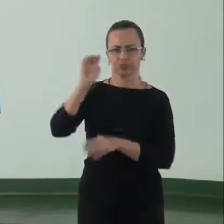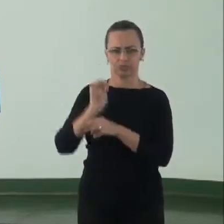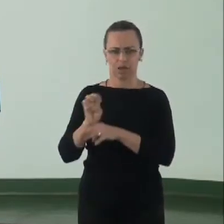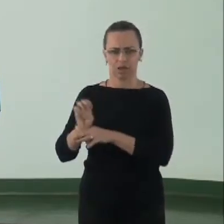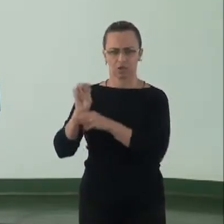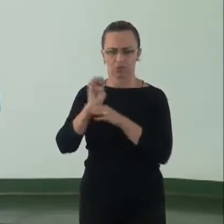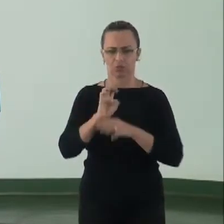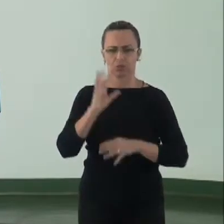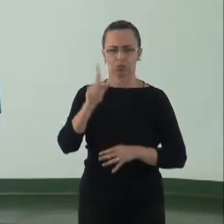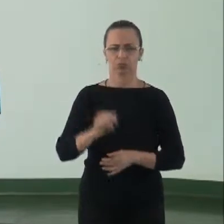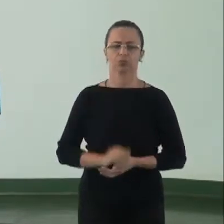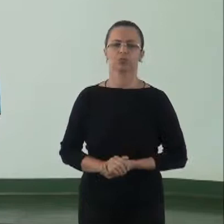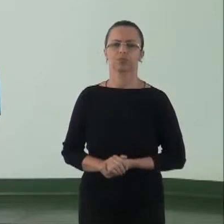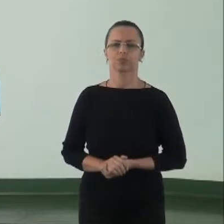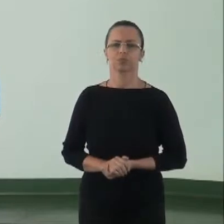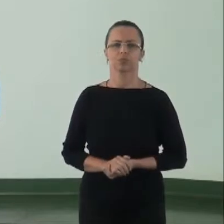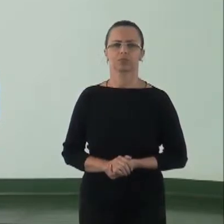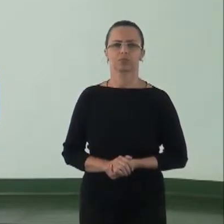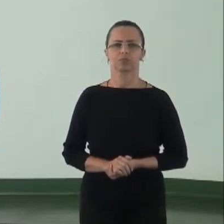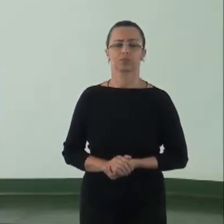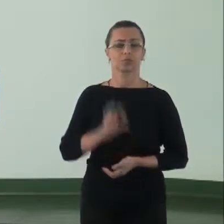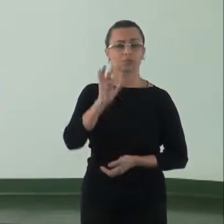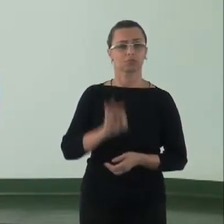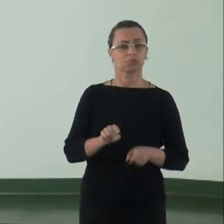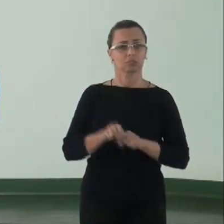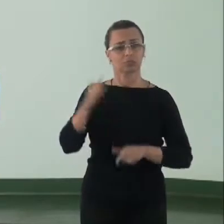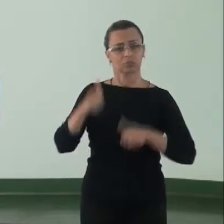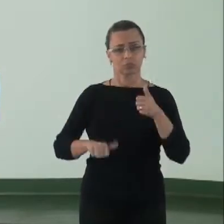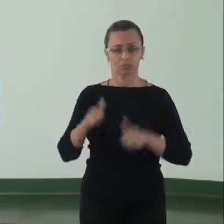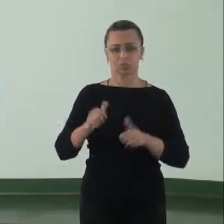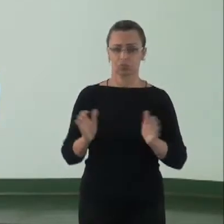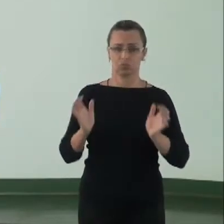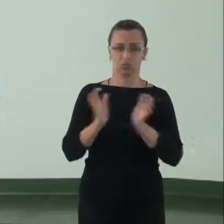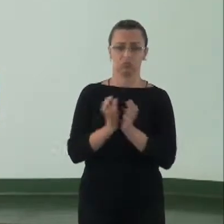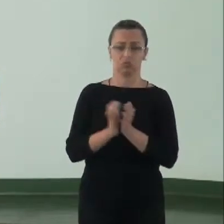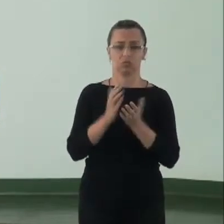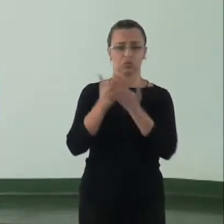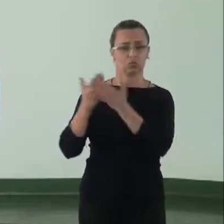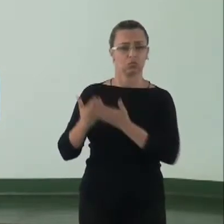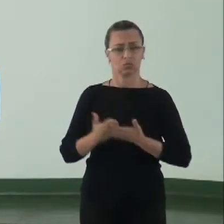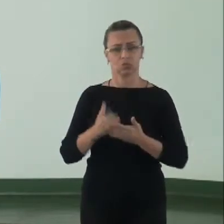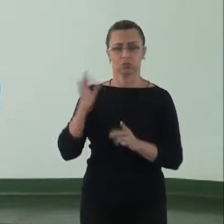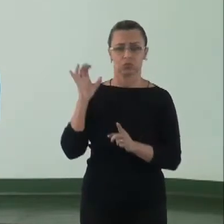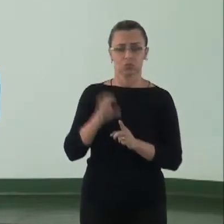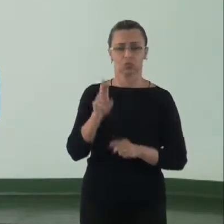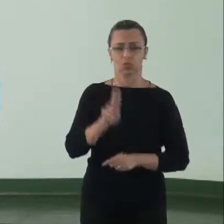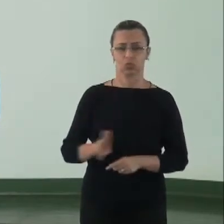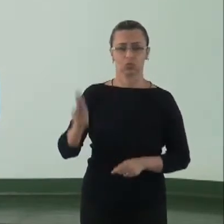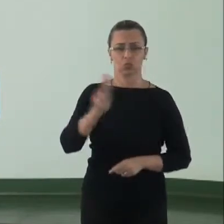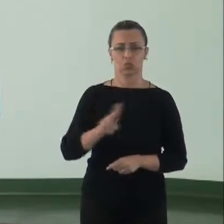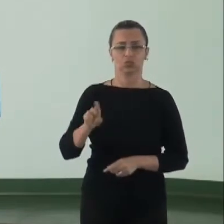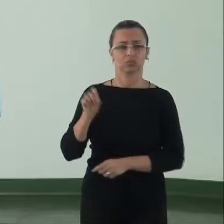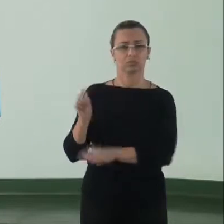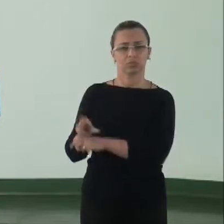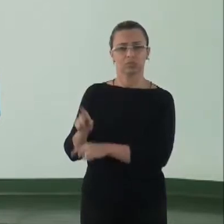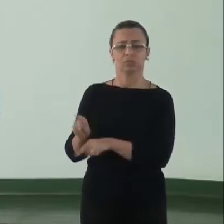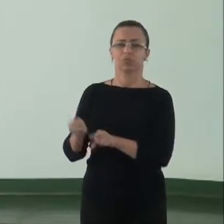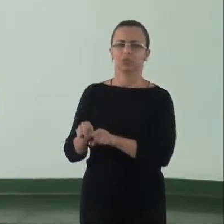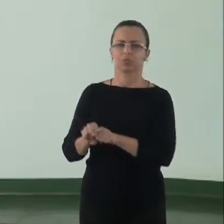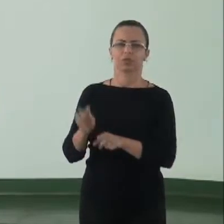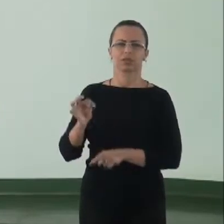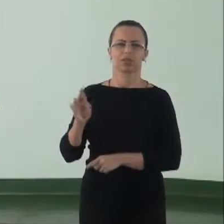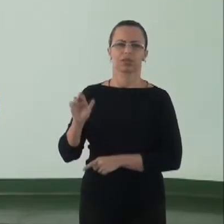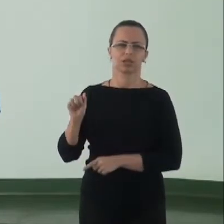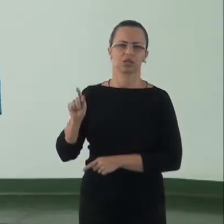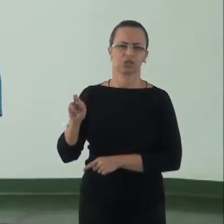a proposição e a análise conjunta dos estudos sobre os impactos decorrentes do uso de agrotóxicos etrangênicos,